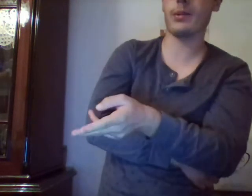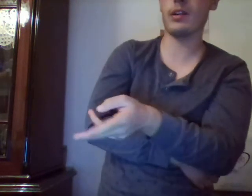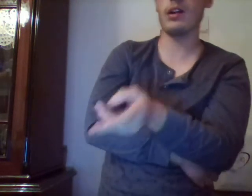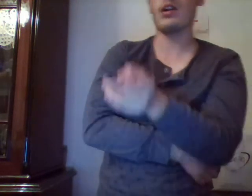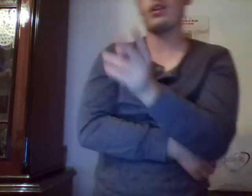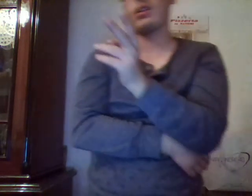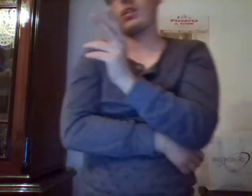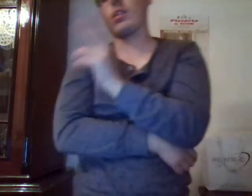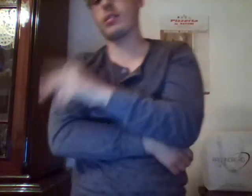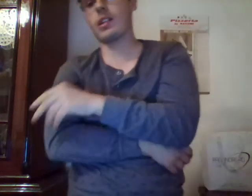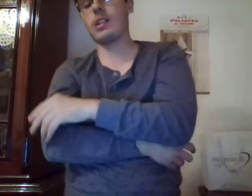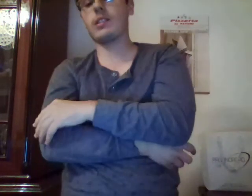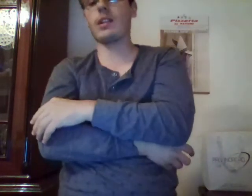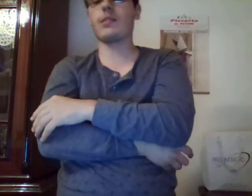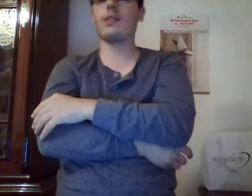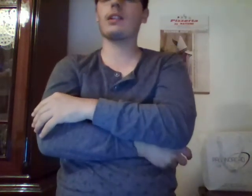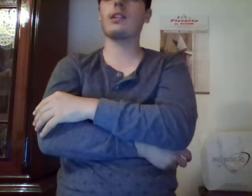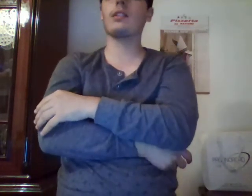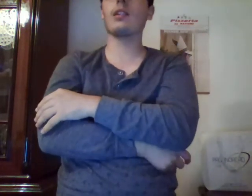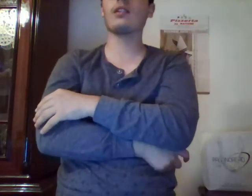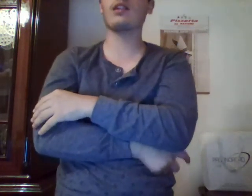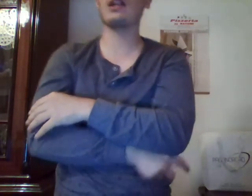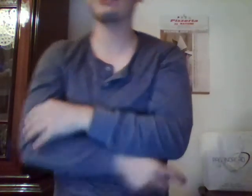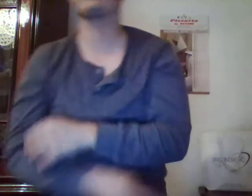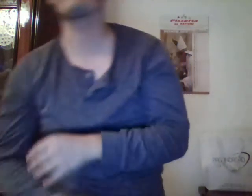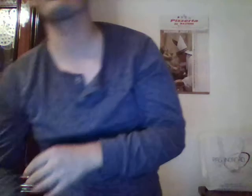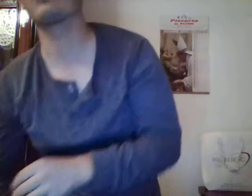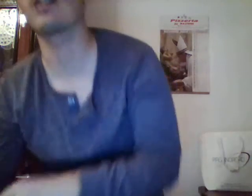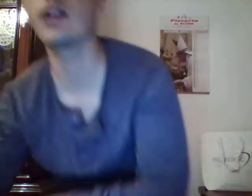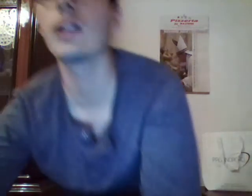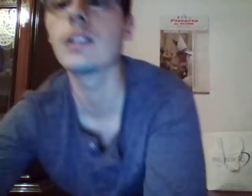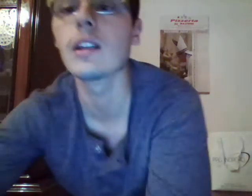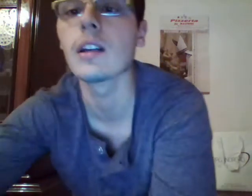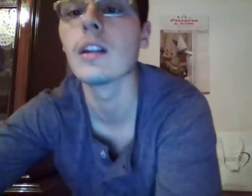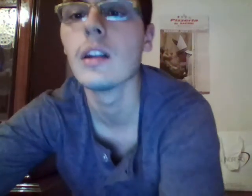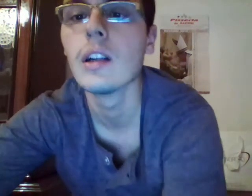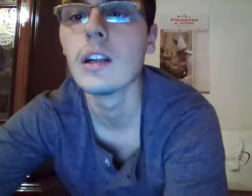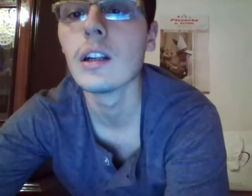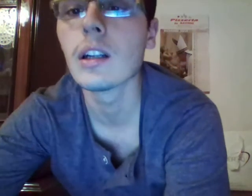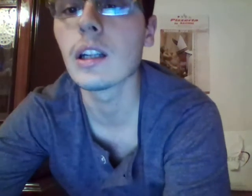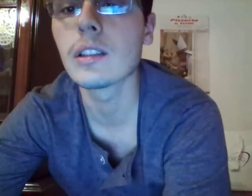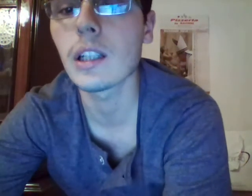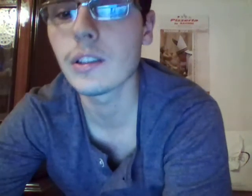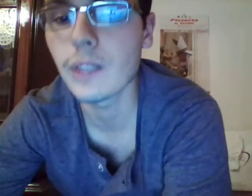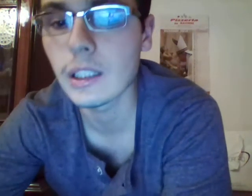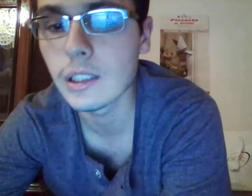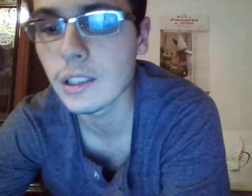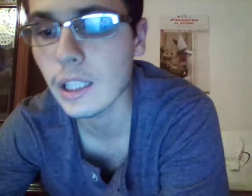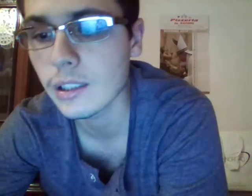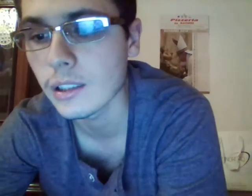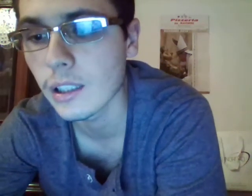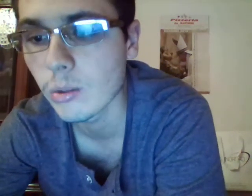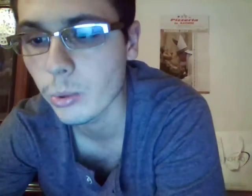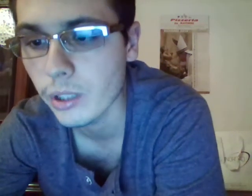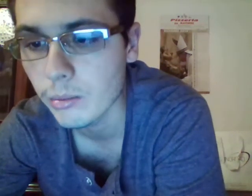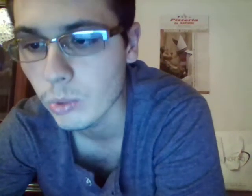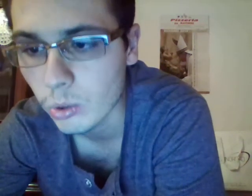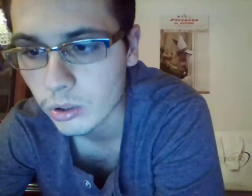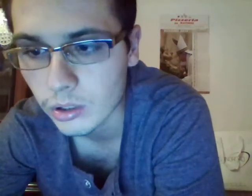oltre alla trasferta dell'irlanda ci sarà anche la trasferta in casa dell'ussemburgo